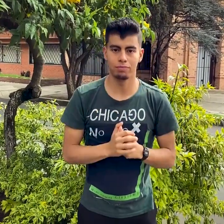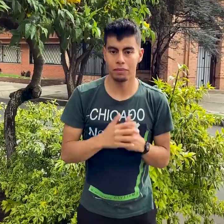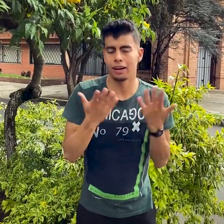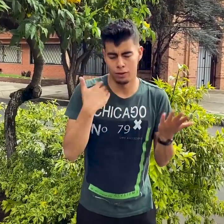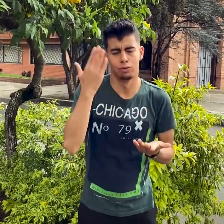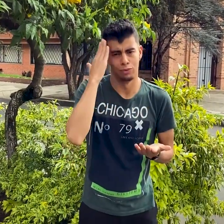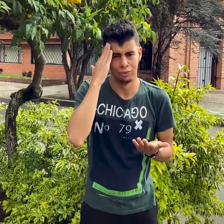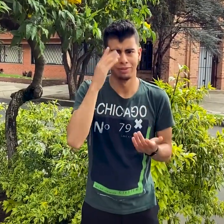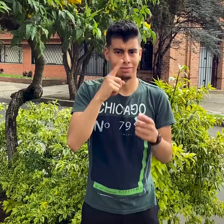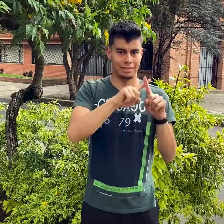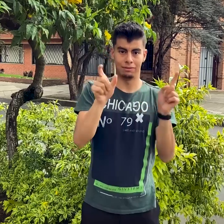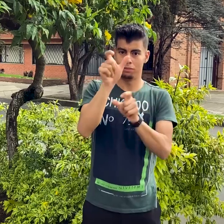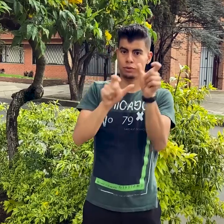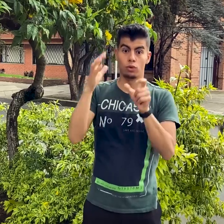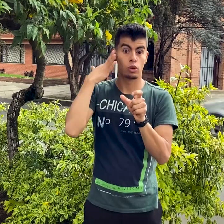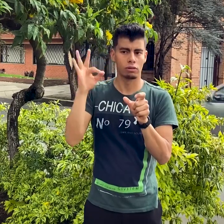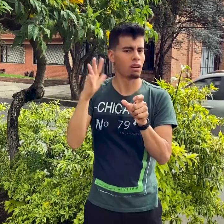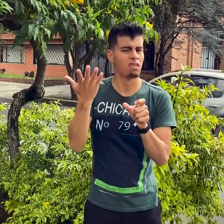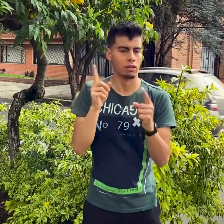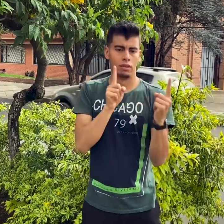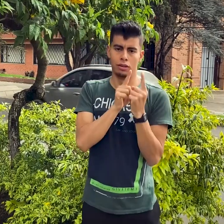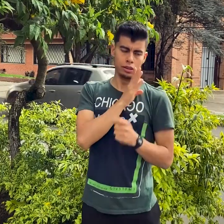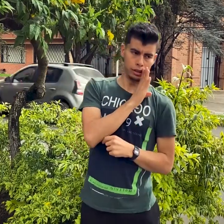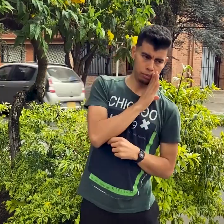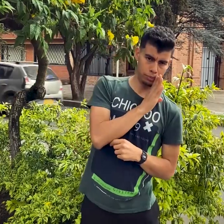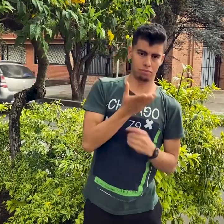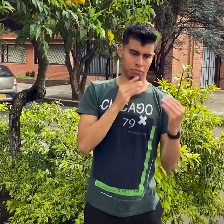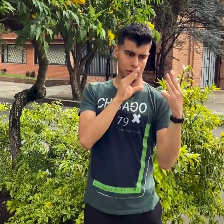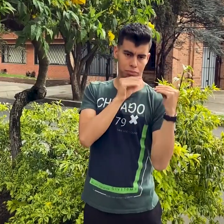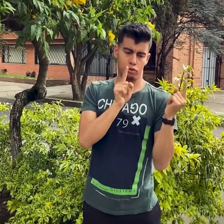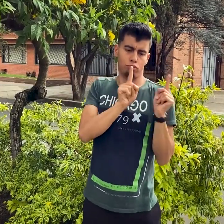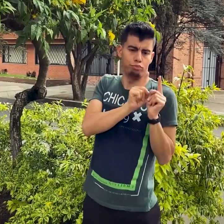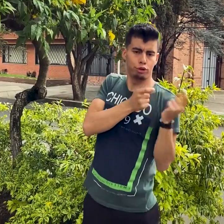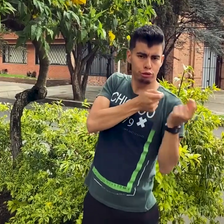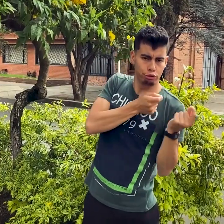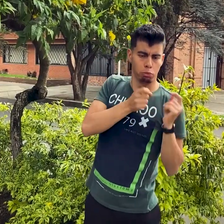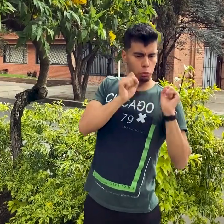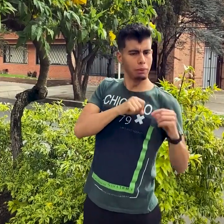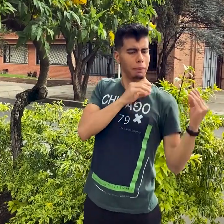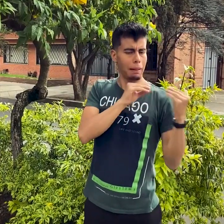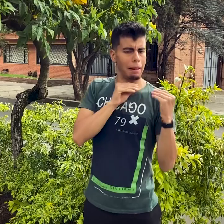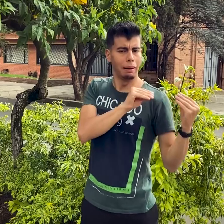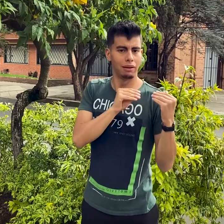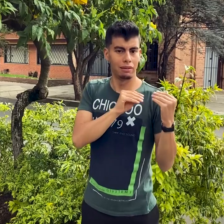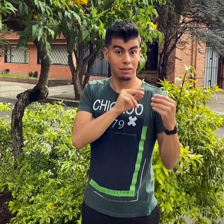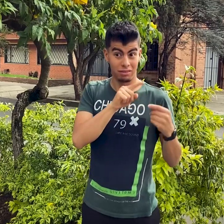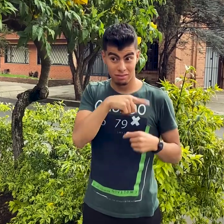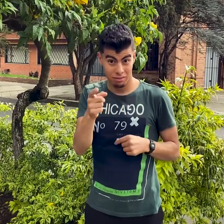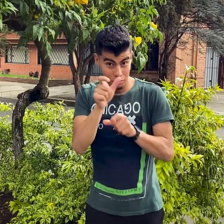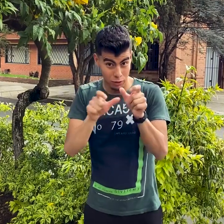Sé que es distinto en el caso de las personas oyentes. Sé que pueden hablar de cerca, pero las personas sordas necesitamos mantener una distancia apropiada para